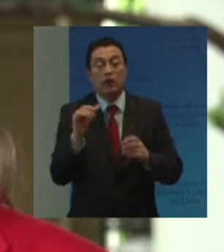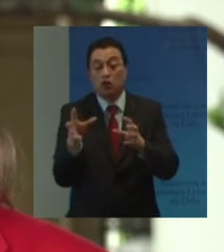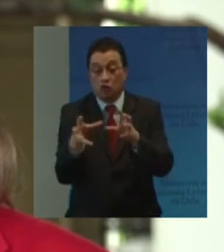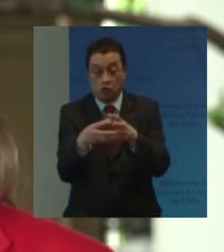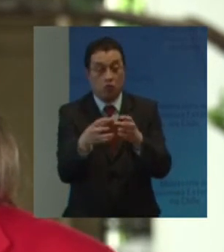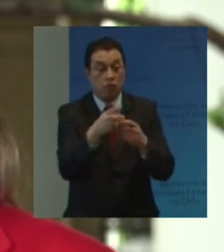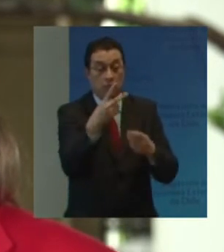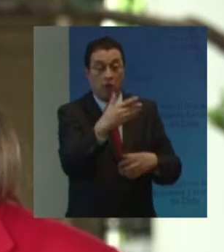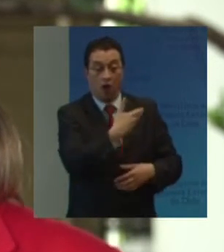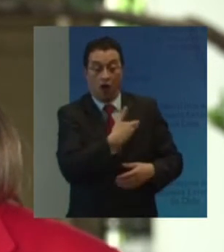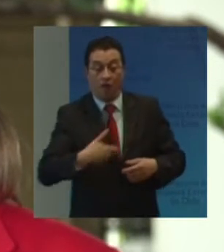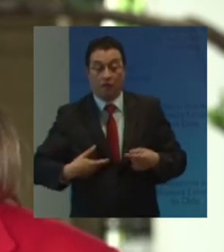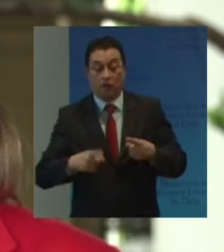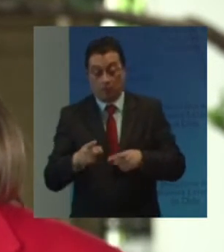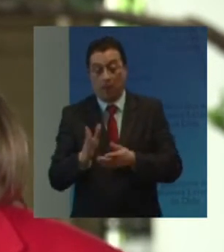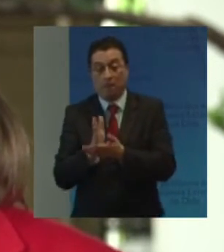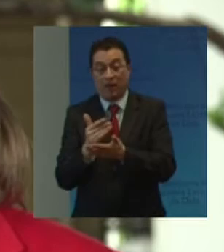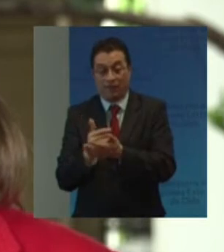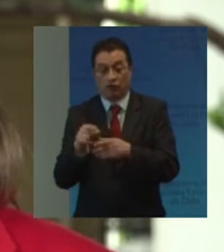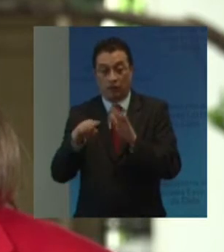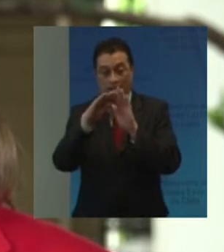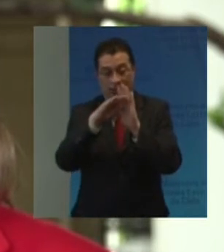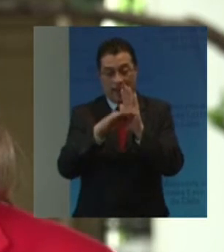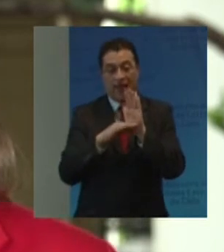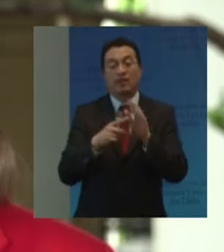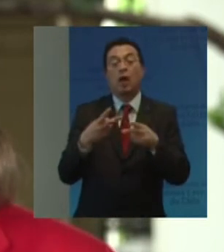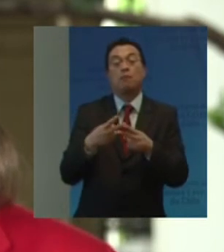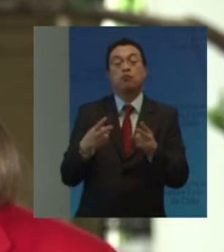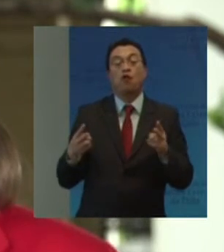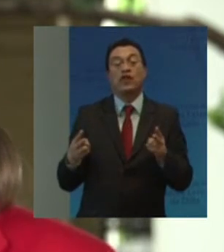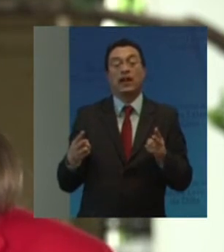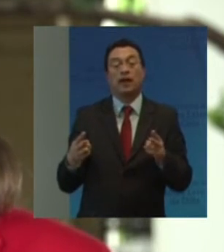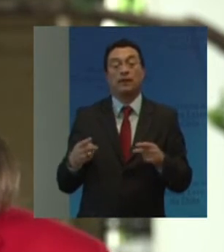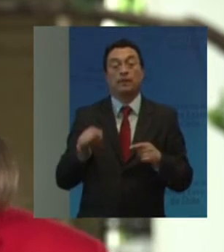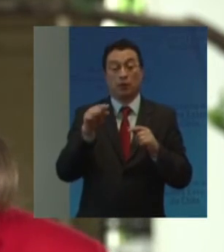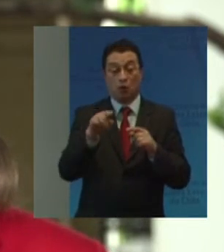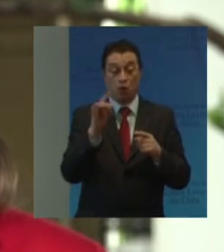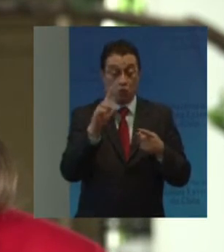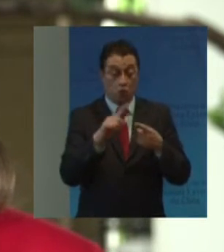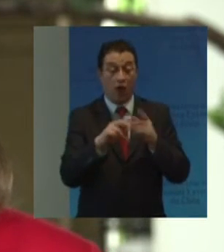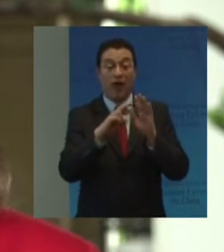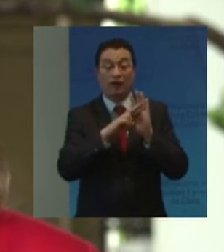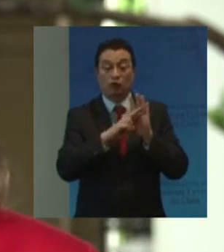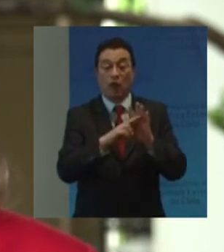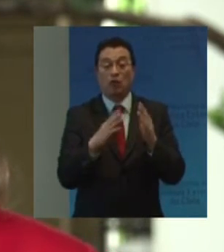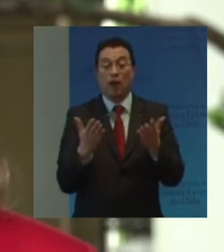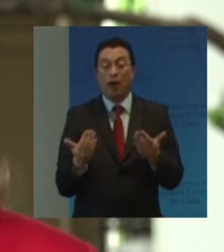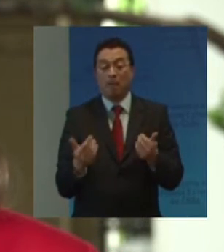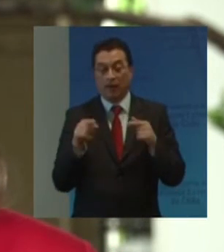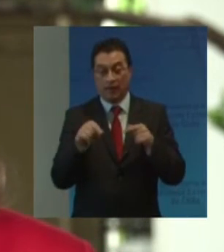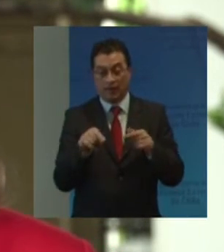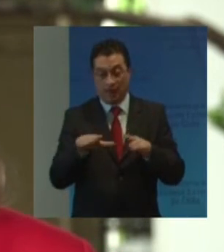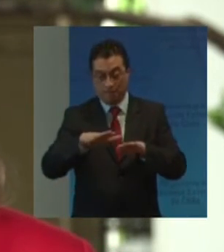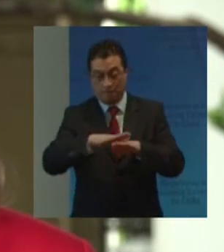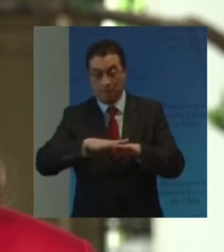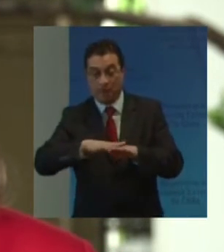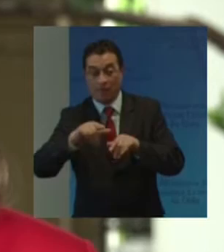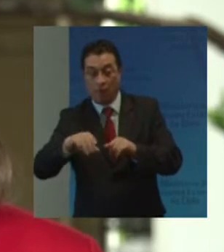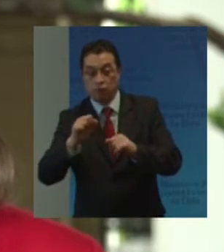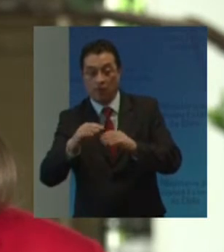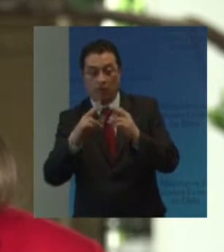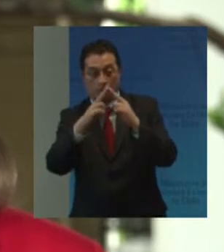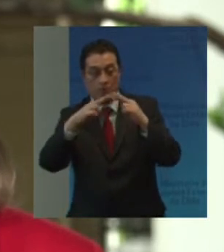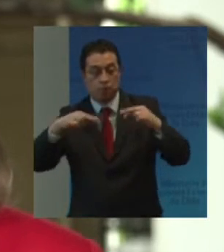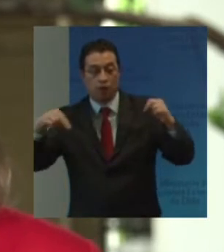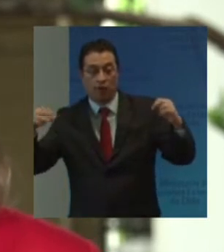Gubernamentales Para la planificación De su agenda Pública A su vez Uno de los resultados Que se espera Es que esta plataforma Sirva de puente